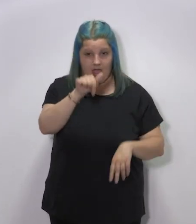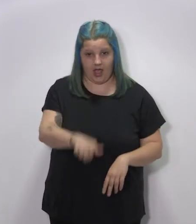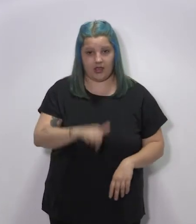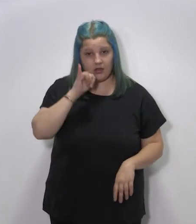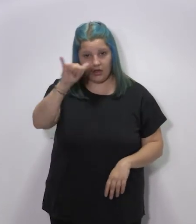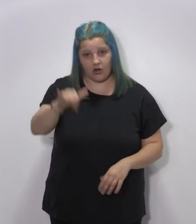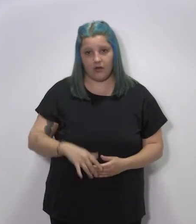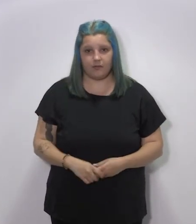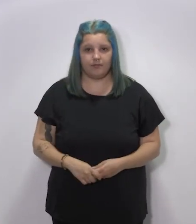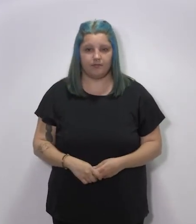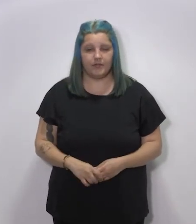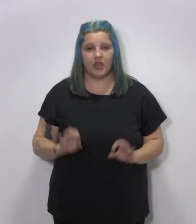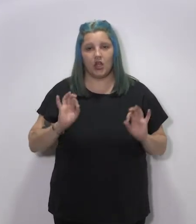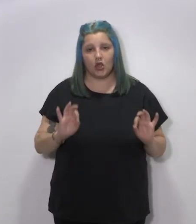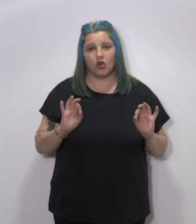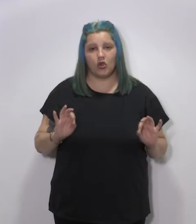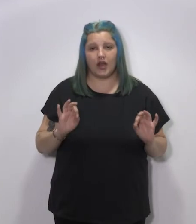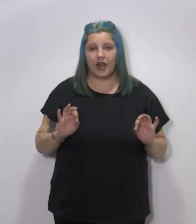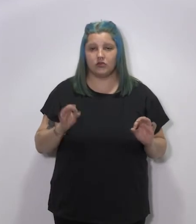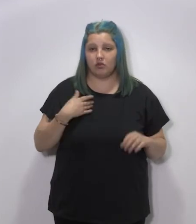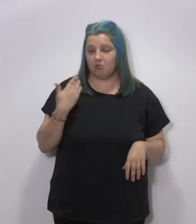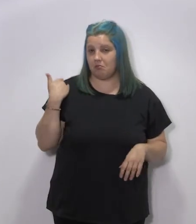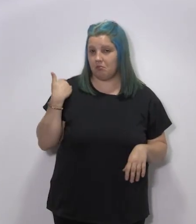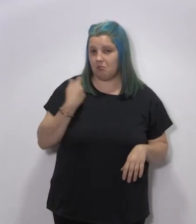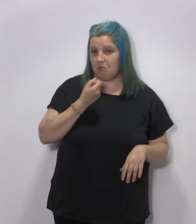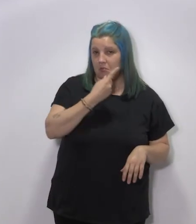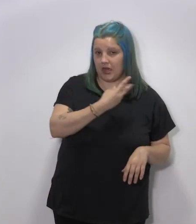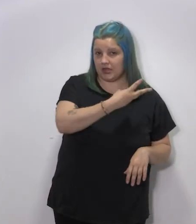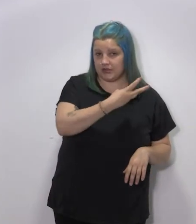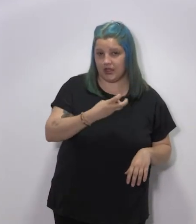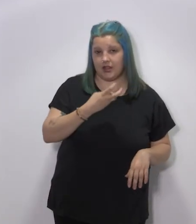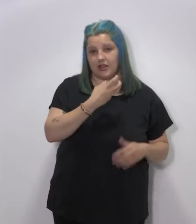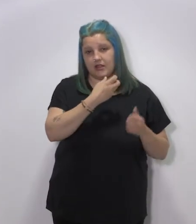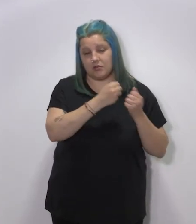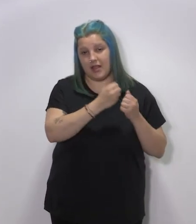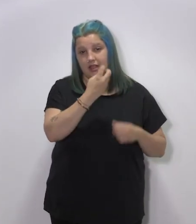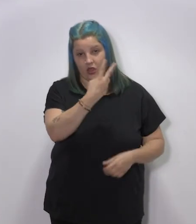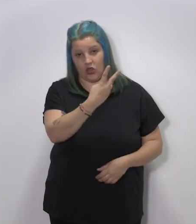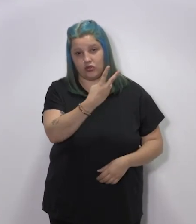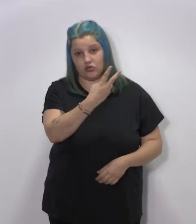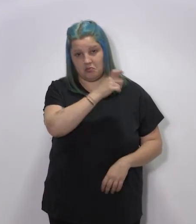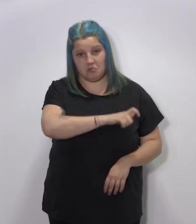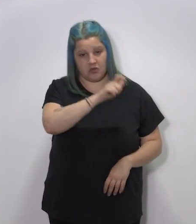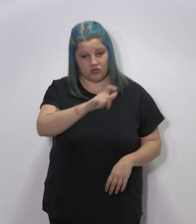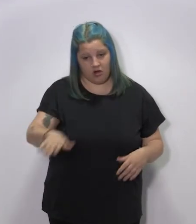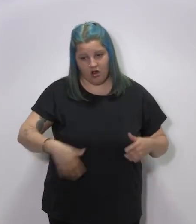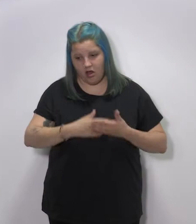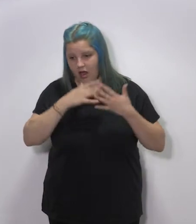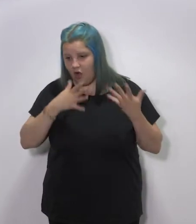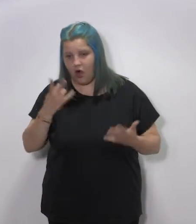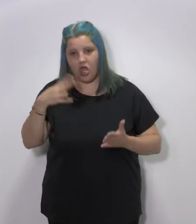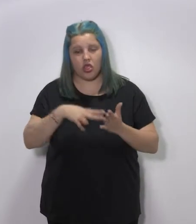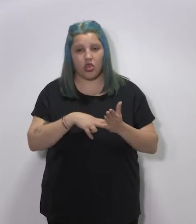en nuestra comunidad autónoma, pasando en concreto de 1.322 personas